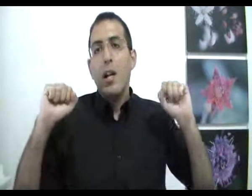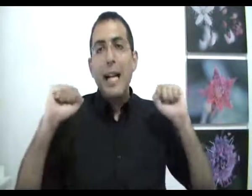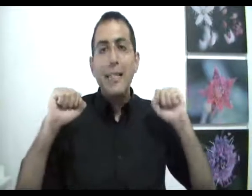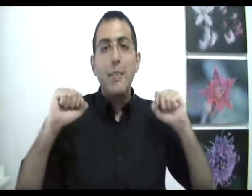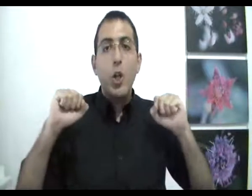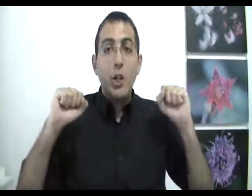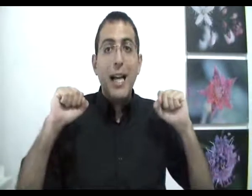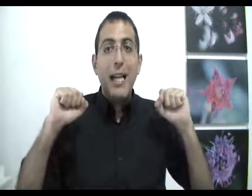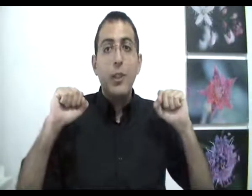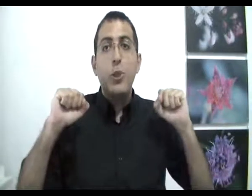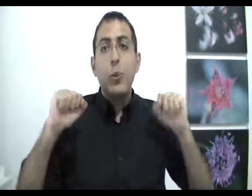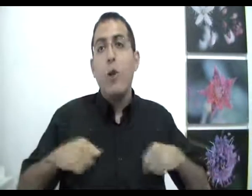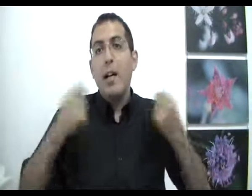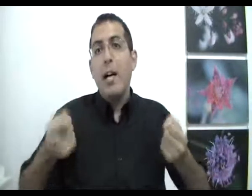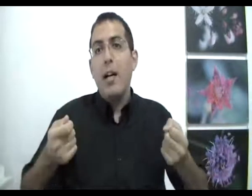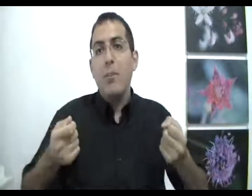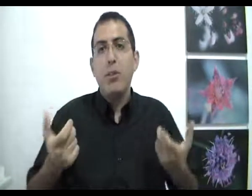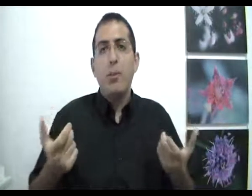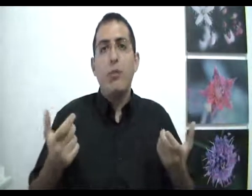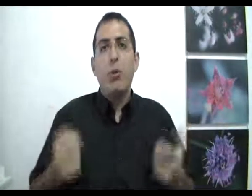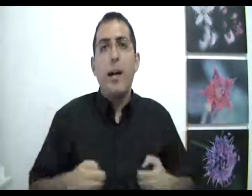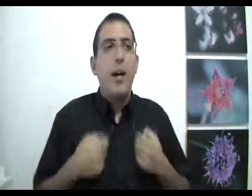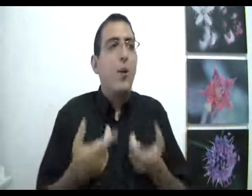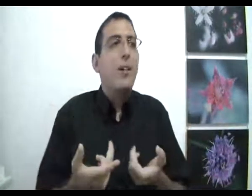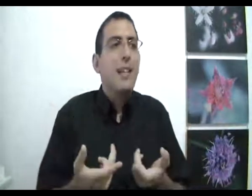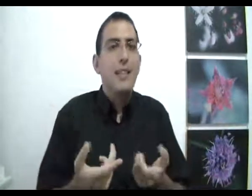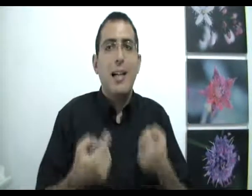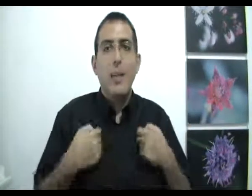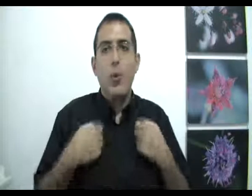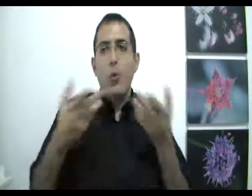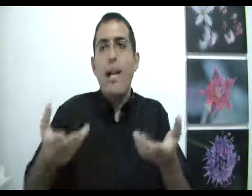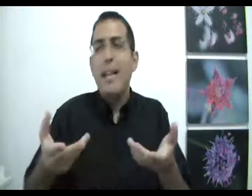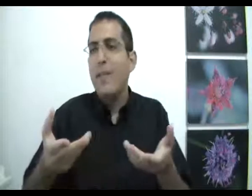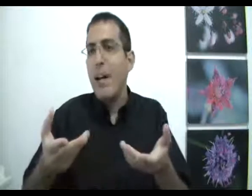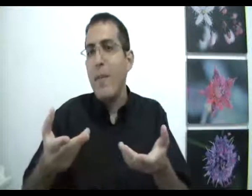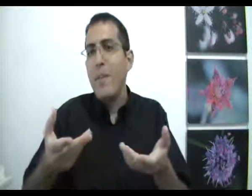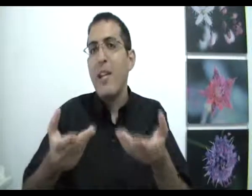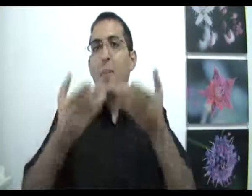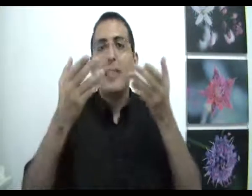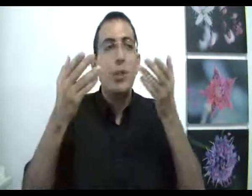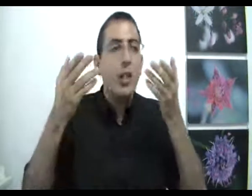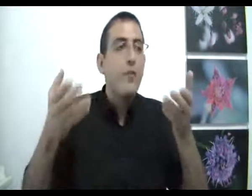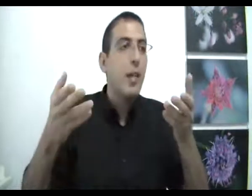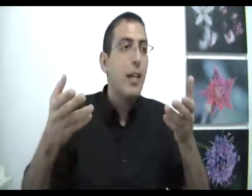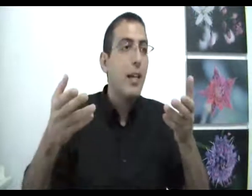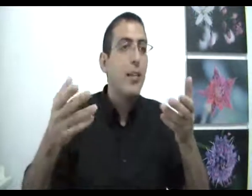עצם לא שייך להגיד שהוא לא בחר מה זאת אומרת הוא לא בחר? הוא עשה את זה, הראים לו הוא לא היה הדבר אבל מצד שני אפשר להגיד